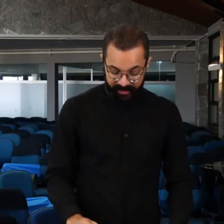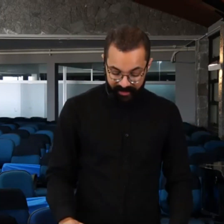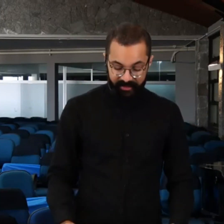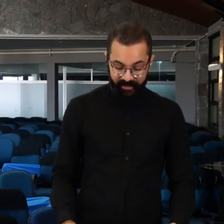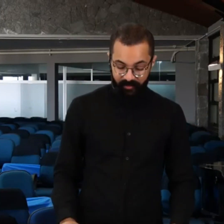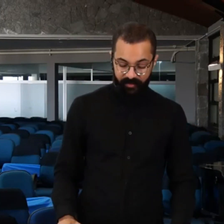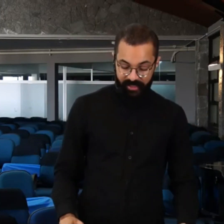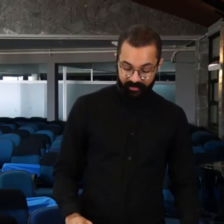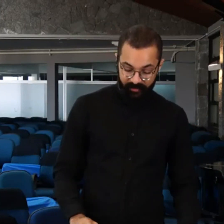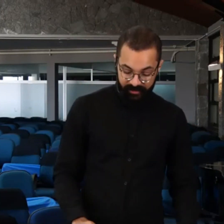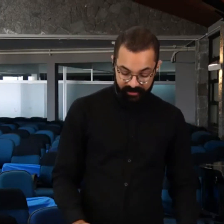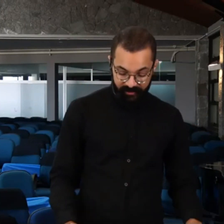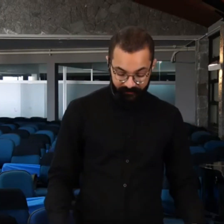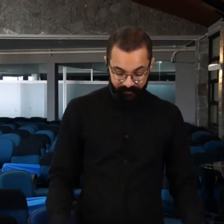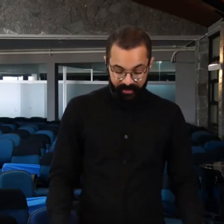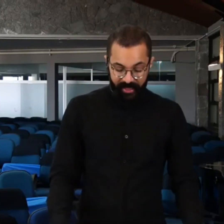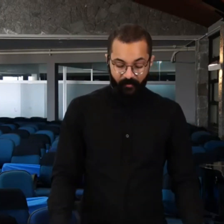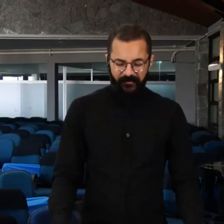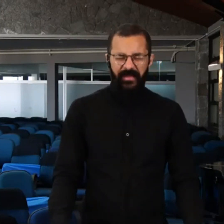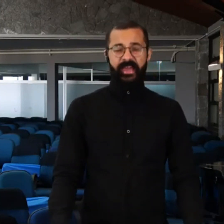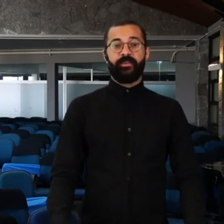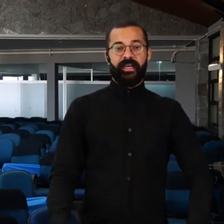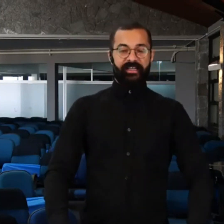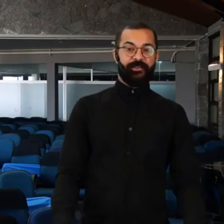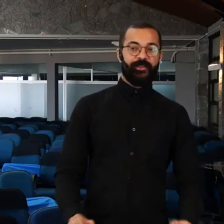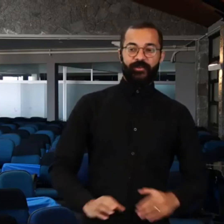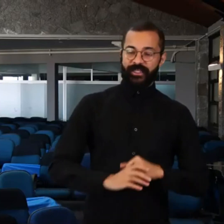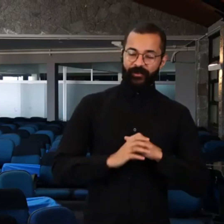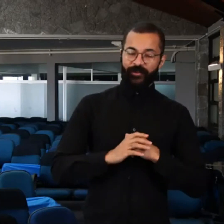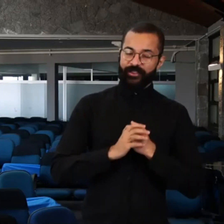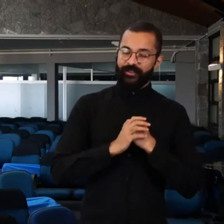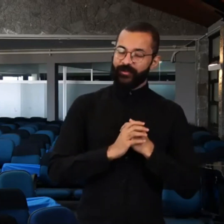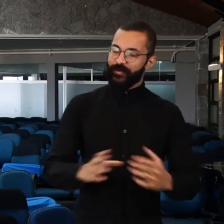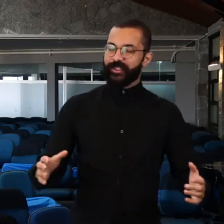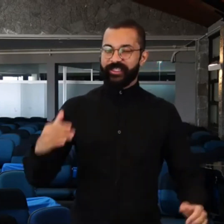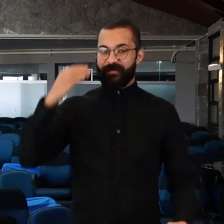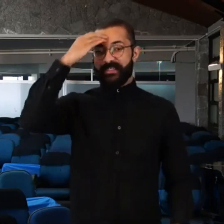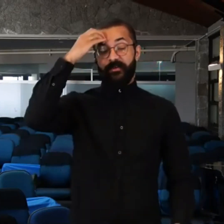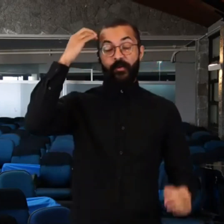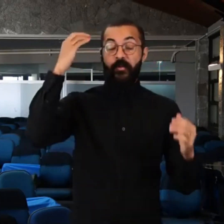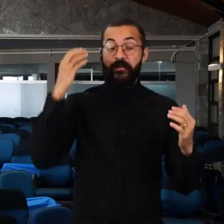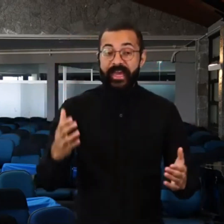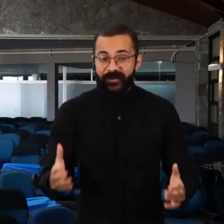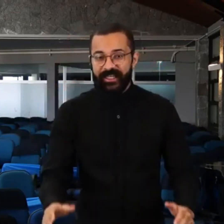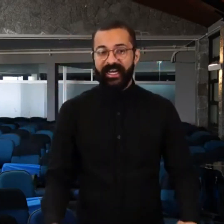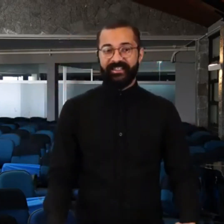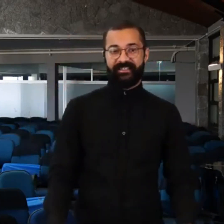quem Deus quer que eu seja. É um meio da graça de Deus. Na teologia, gente usa muito essa expressão, um meio de graça.